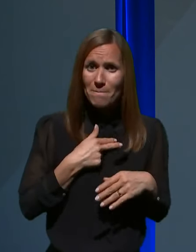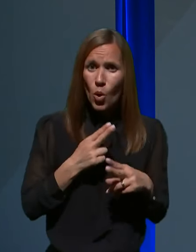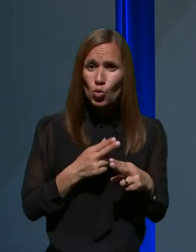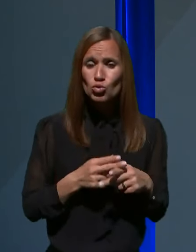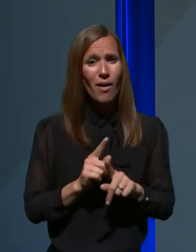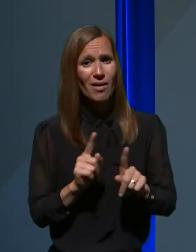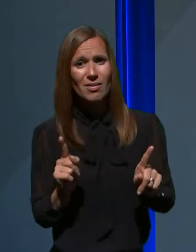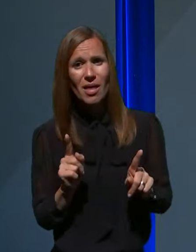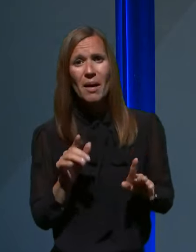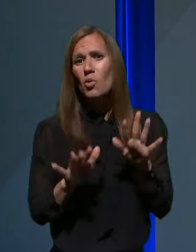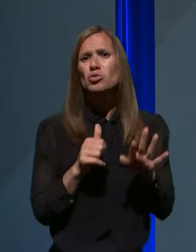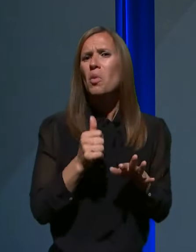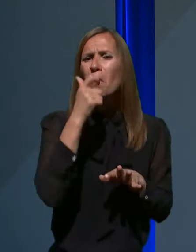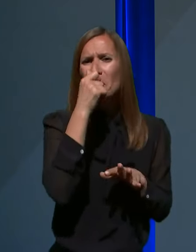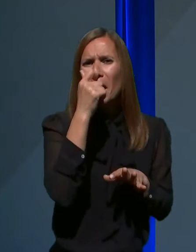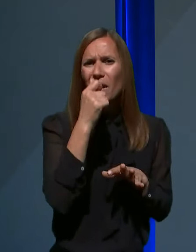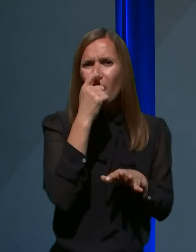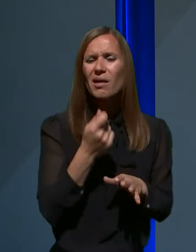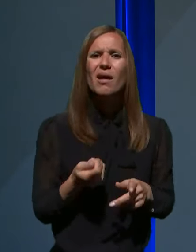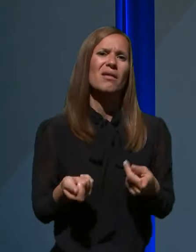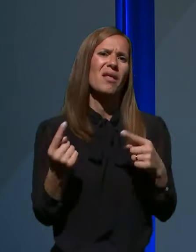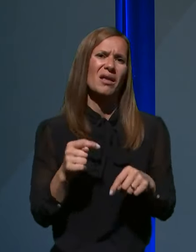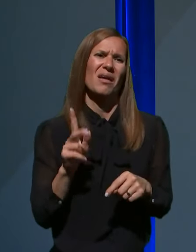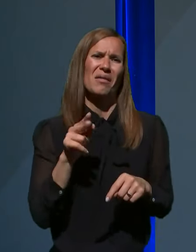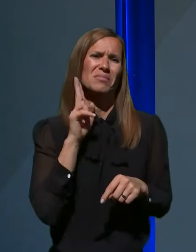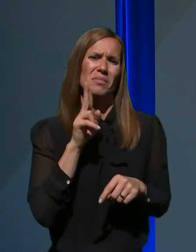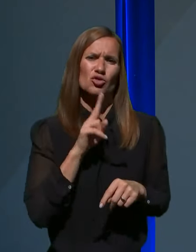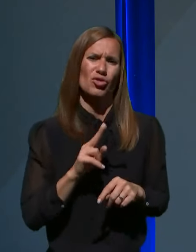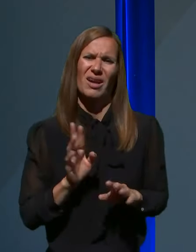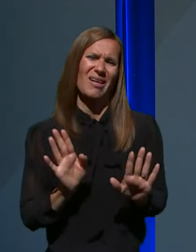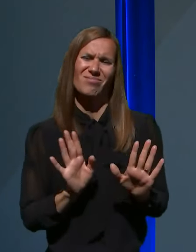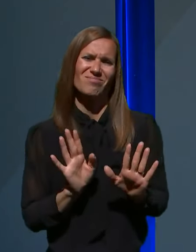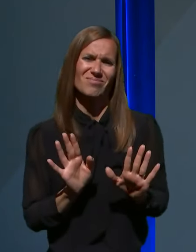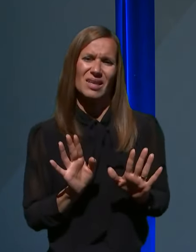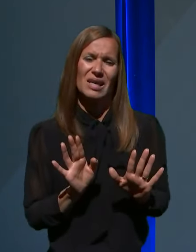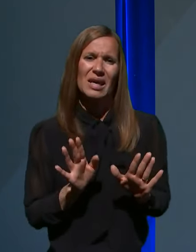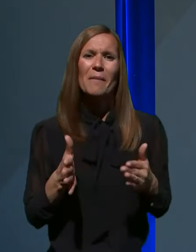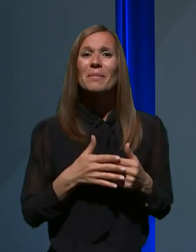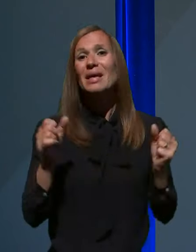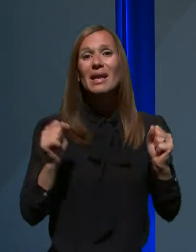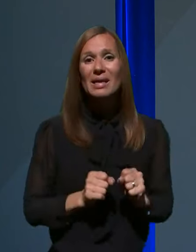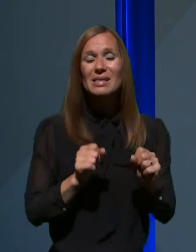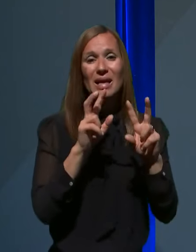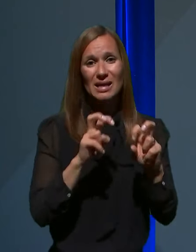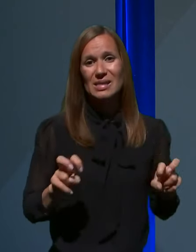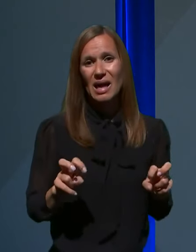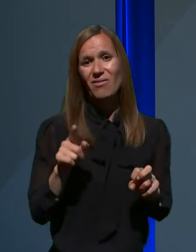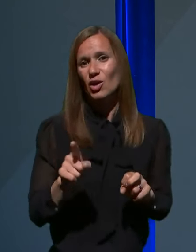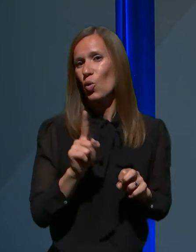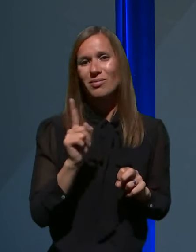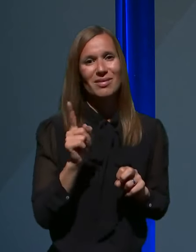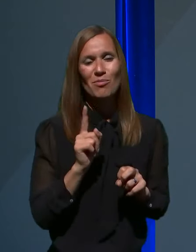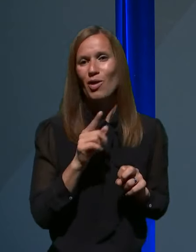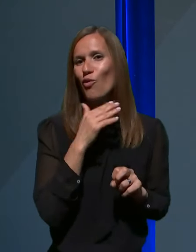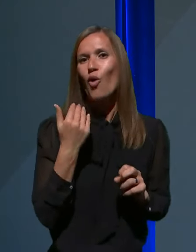je morda prehlajen, ali gre za kaj čisto nepomembnega. Vim se, da pri resnih raziskavah svedeto nima za dost ne